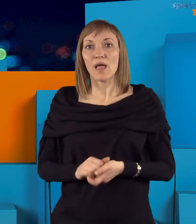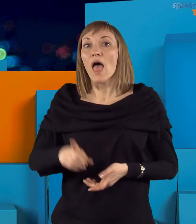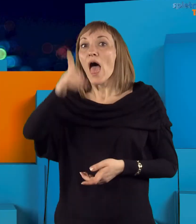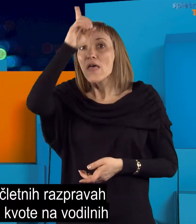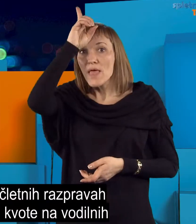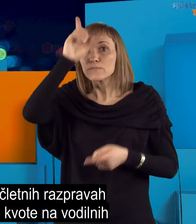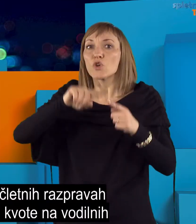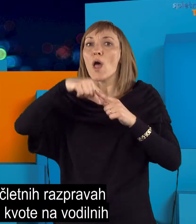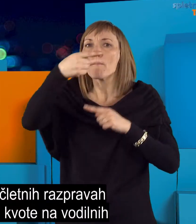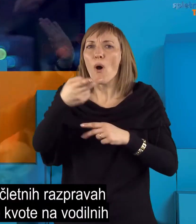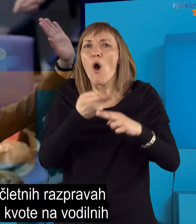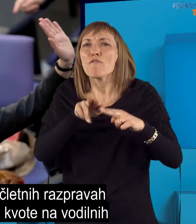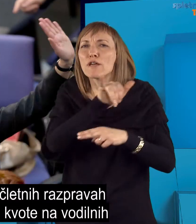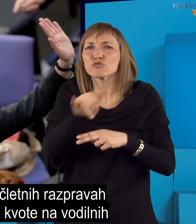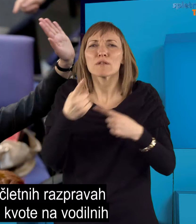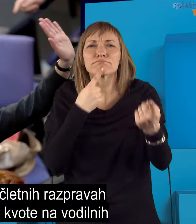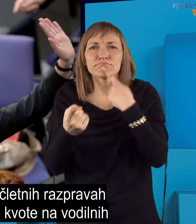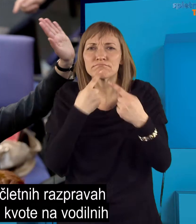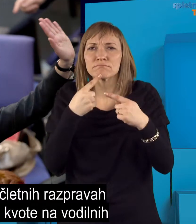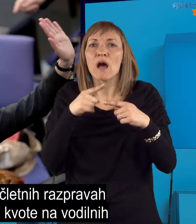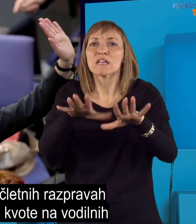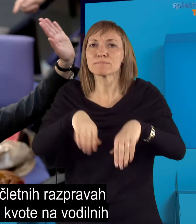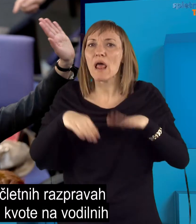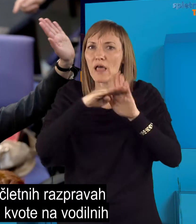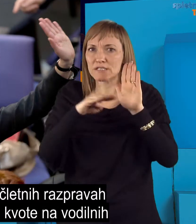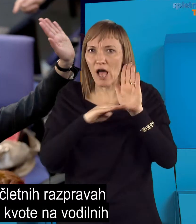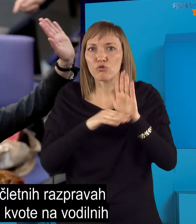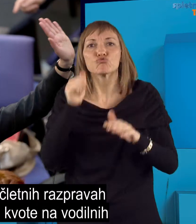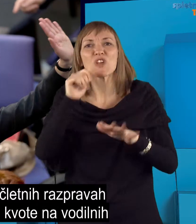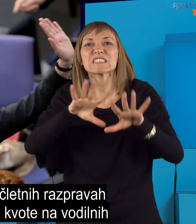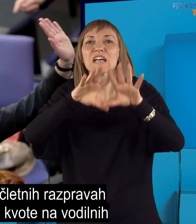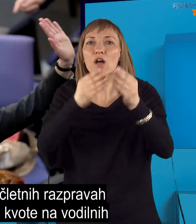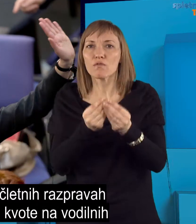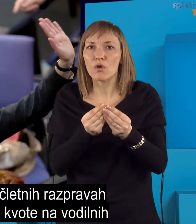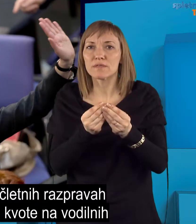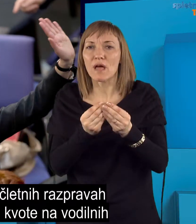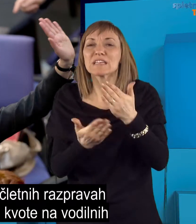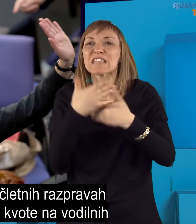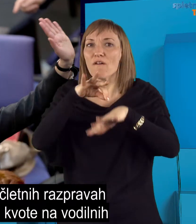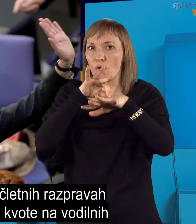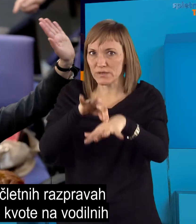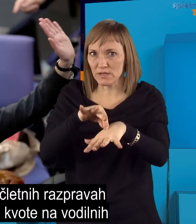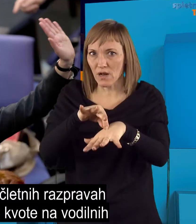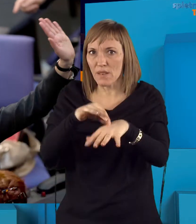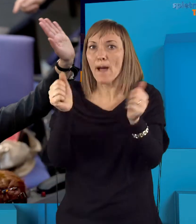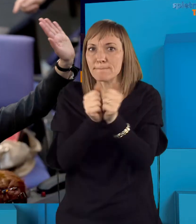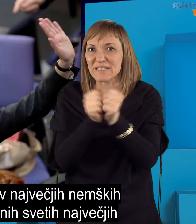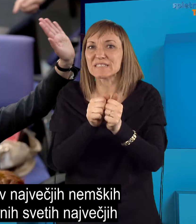Nemčija je po večletnih razplavah v zakonila ženske kvote na vodilnih neizvršilnih mestih v največjih